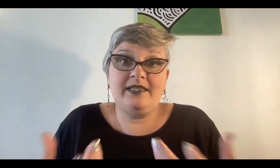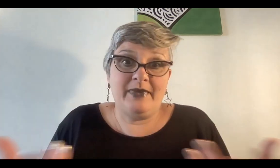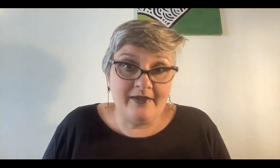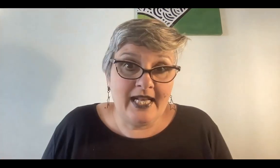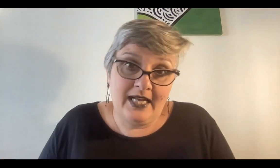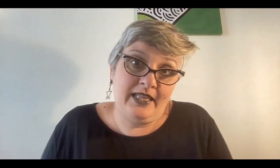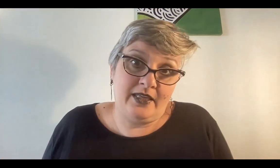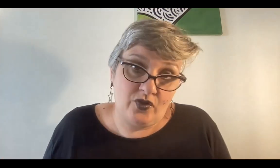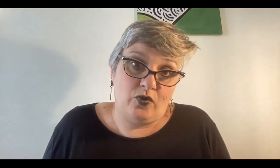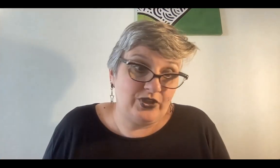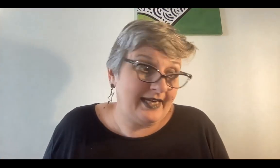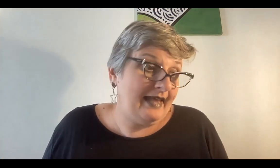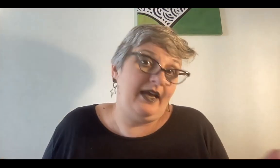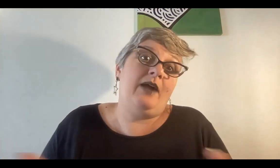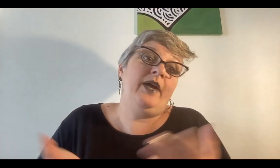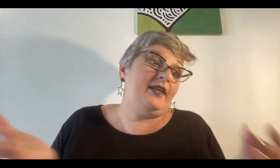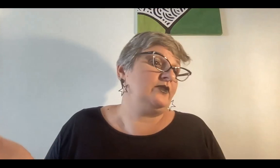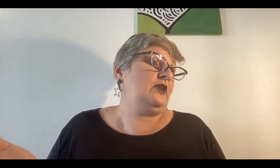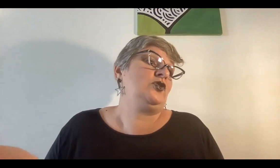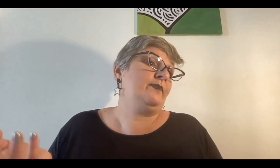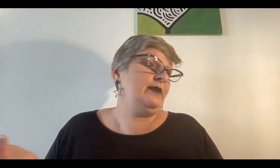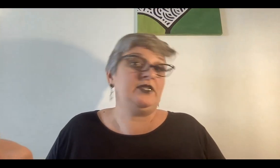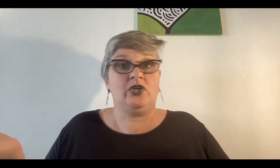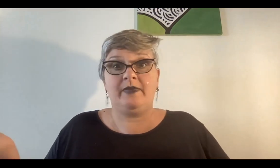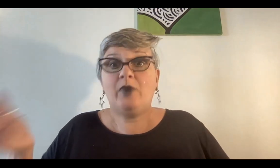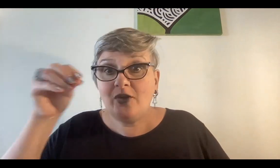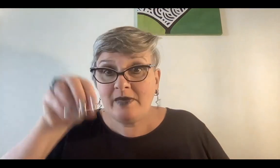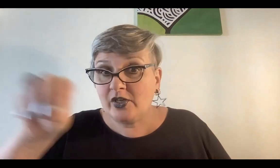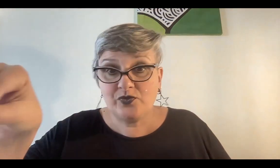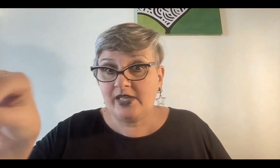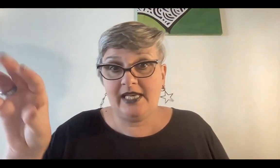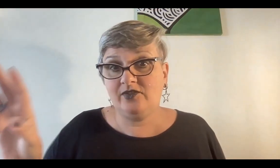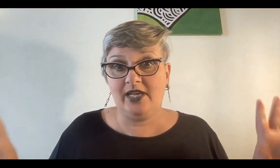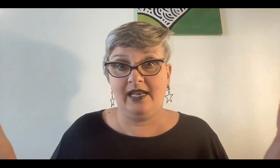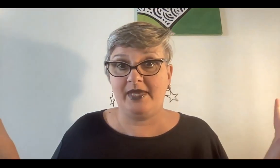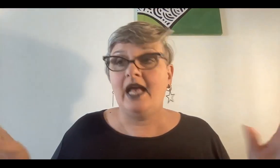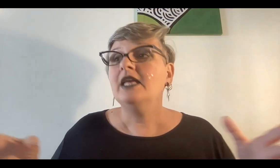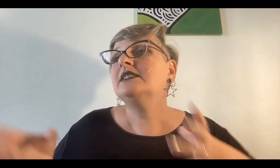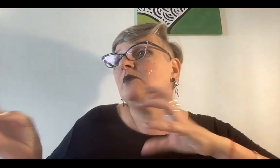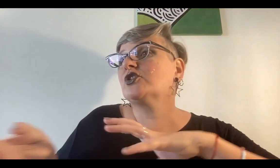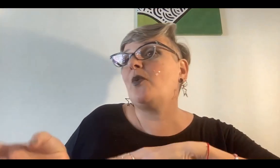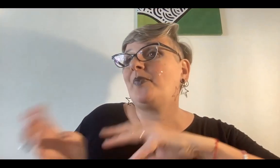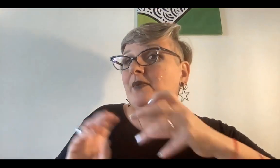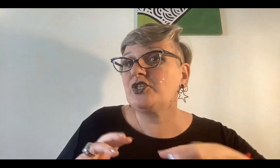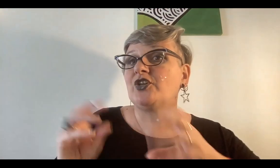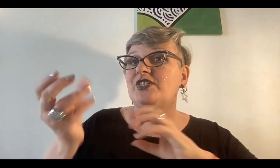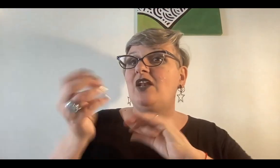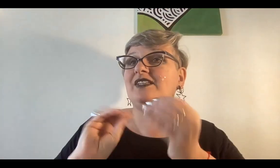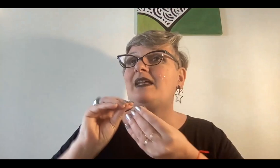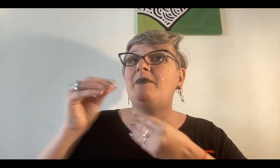si te mandaba a la cagada de no juntar nada. Ah, bueno, si no sos previsor, mi amor, lo mismo que sucede en la historia de la vida. Si vos sos previsor, si lo sabés